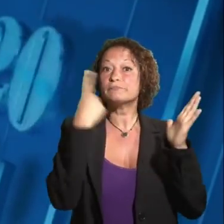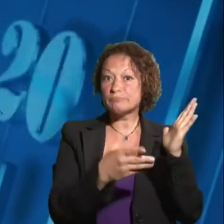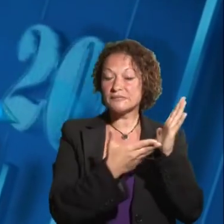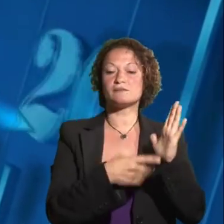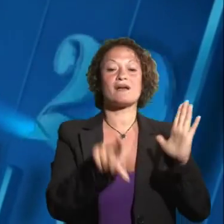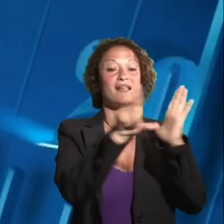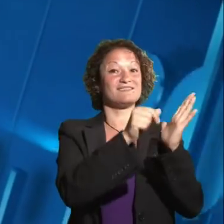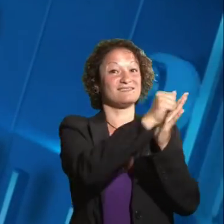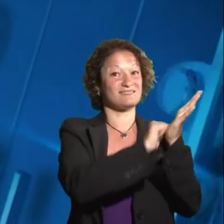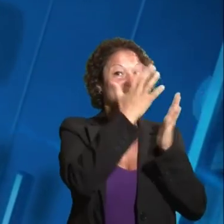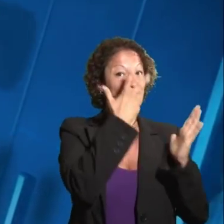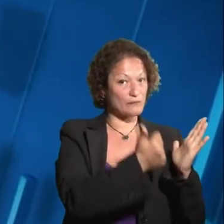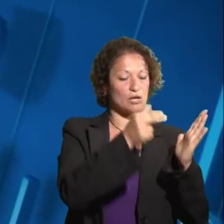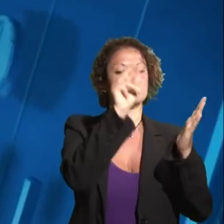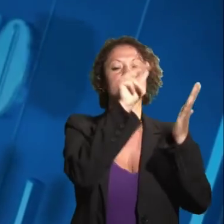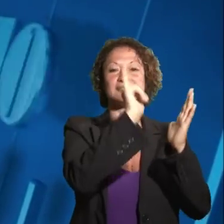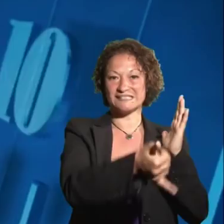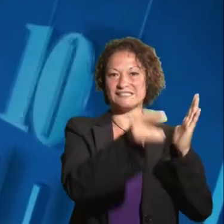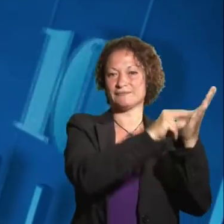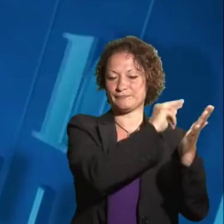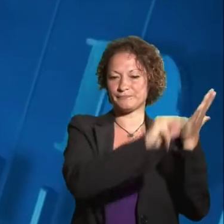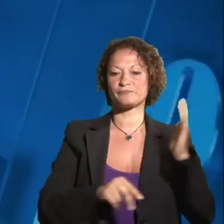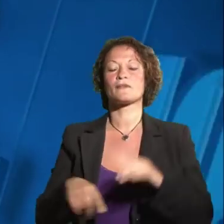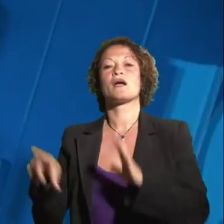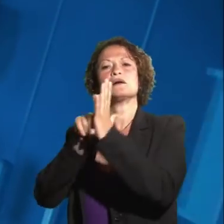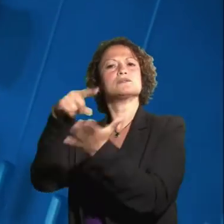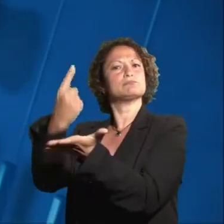Si vota tracciando un segno sul sì oppure sul no riportati sulla scheda.